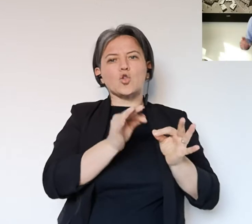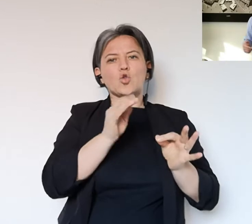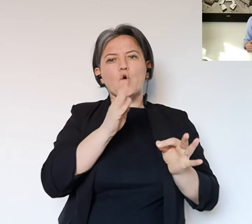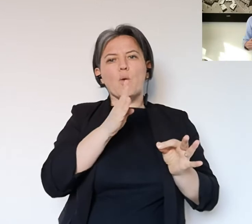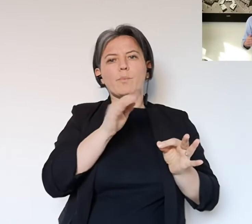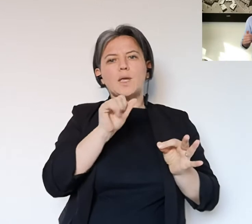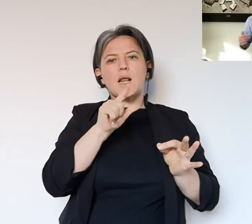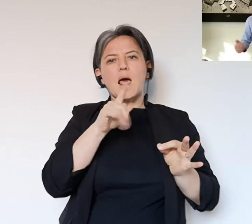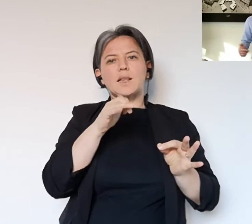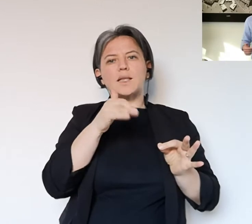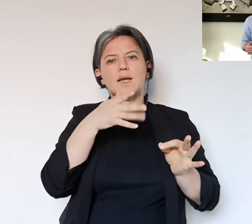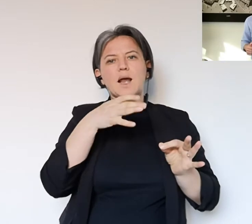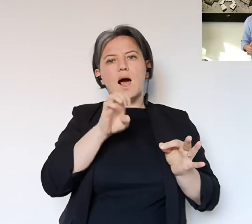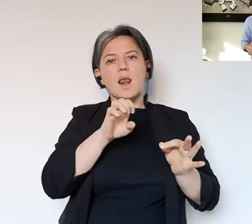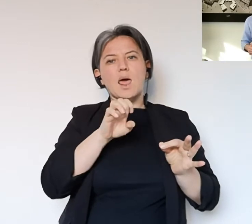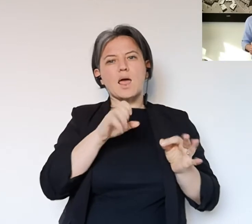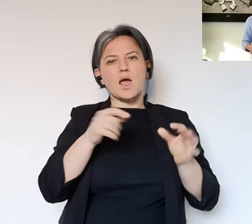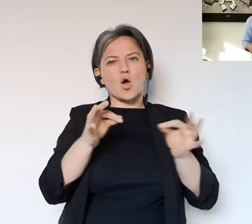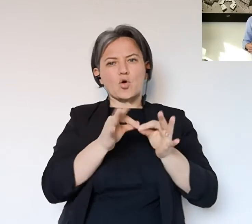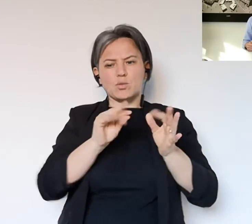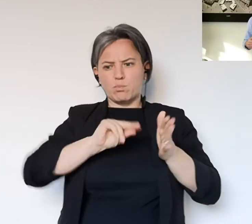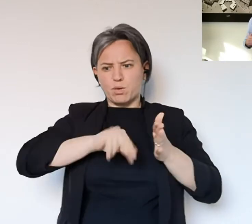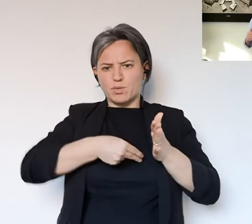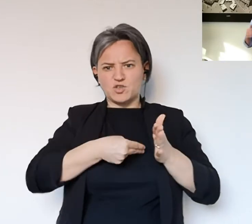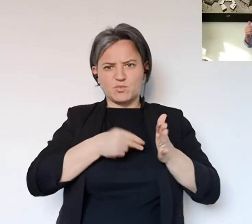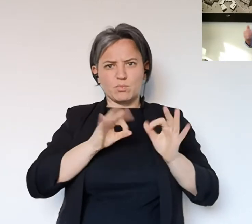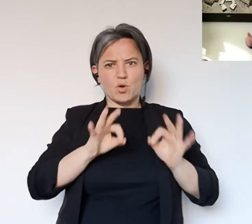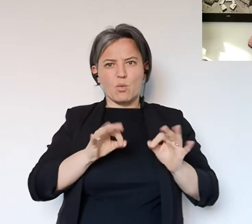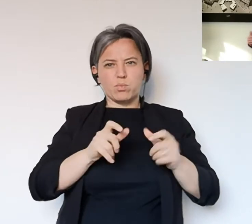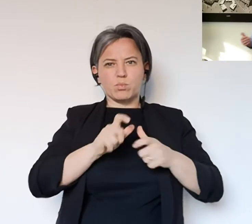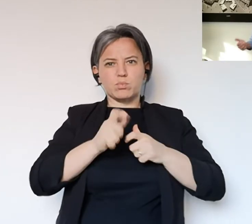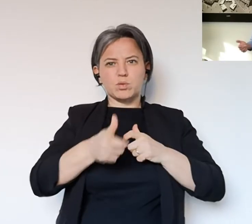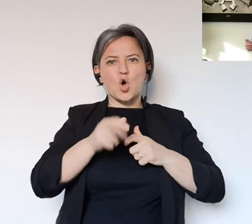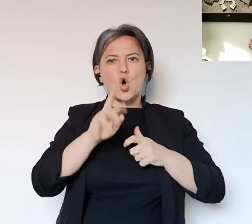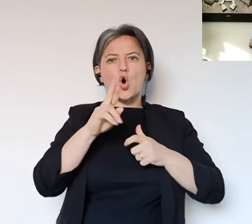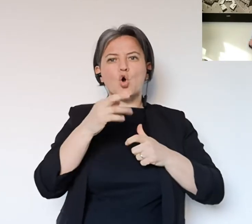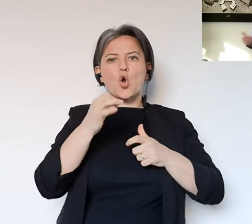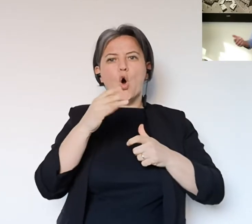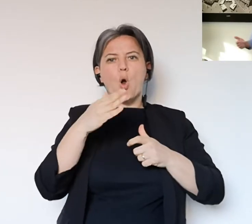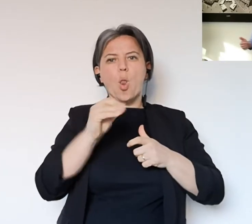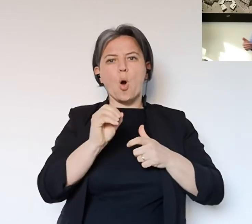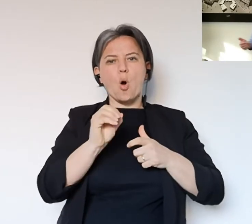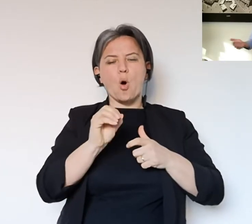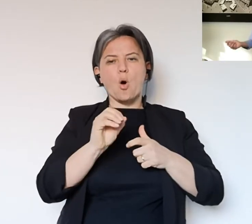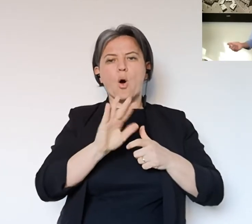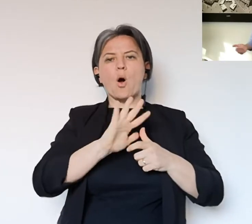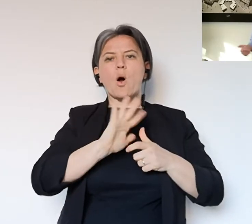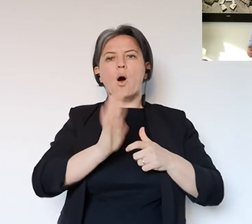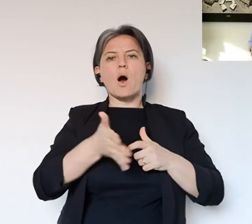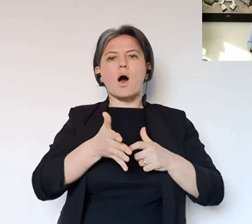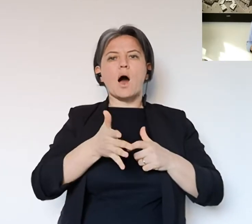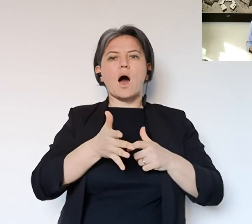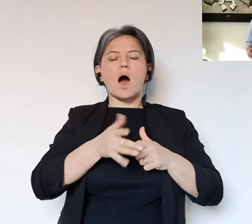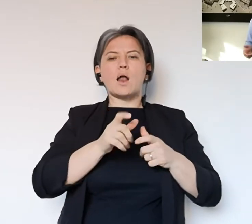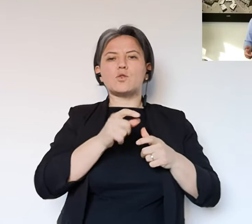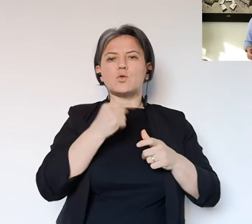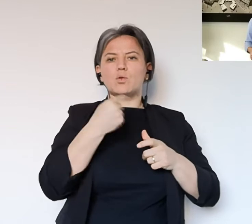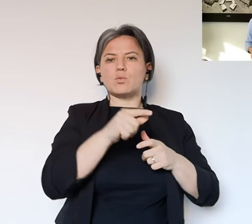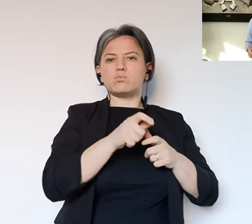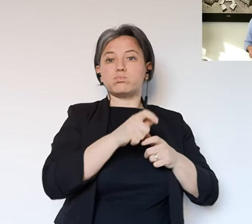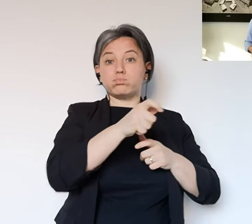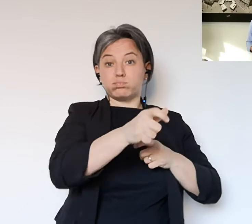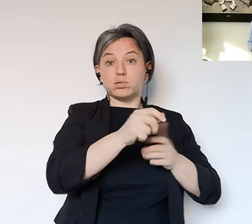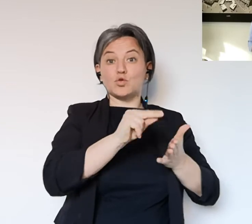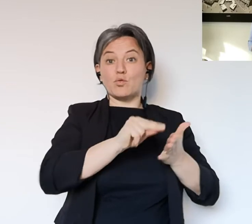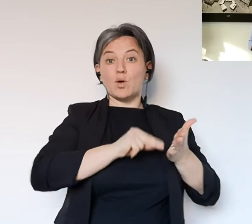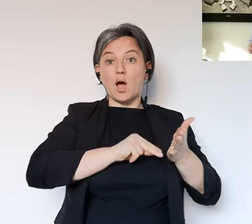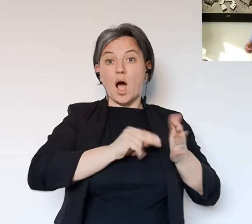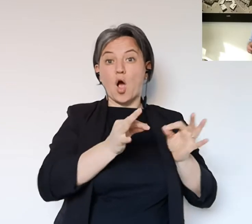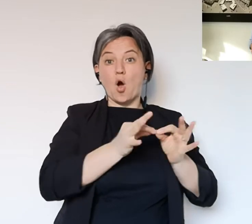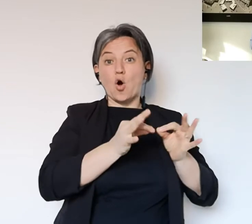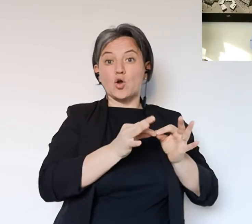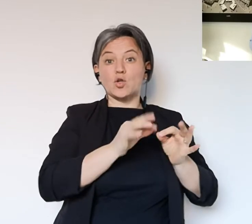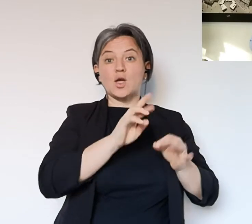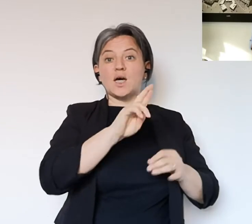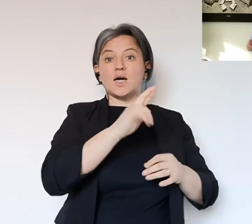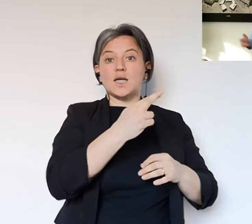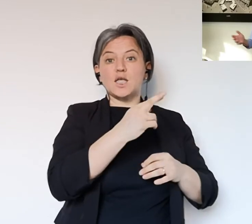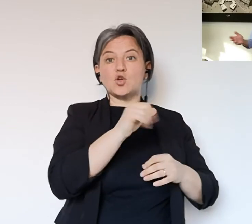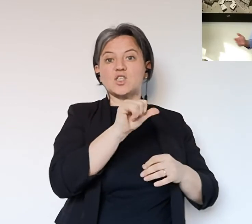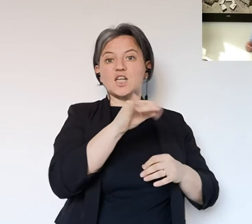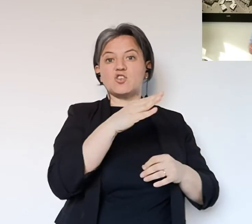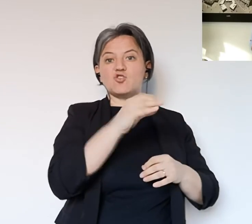muovendo per costruire i cosiddetti accordi bilaterali, tant'è vero che ne avevamo firmato uno oggi pomeriggio col comune di Rolo